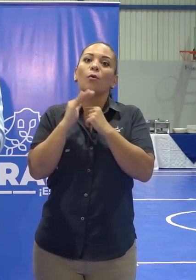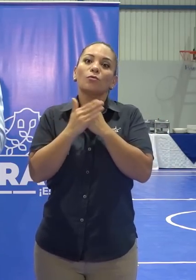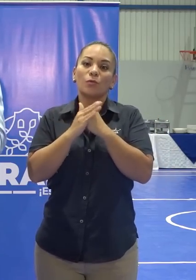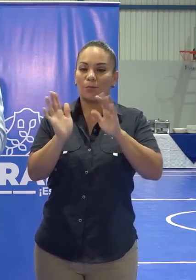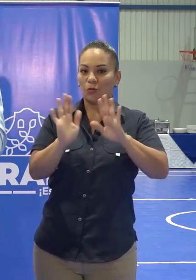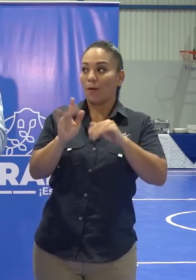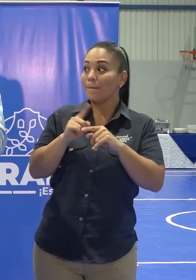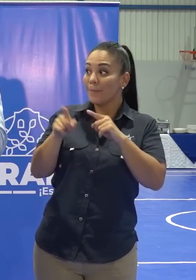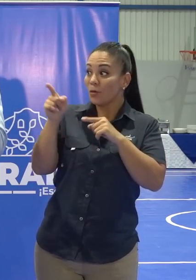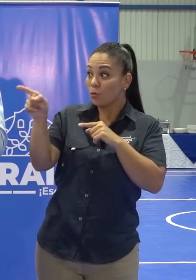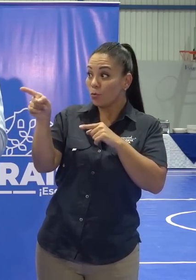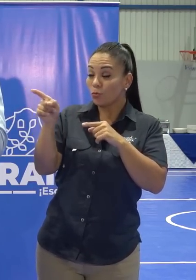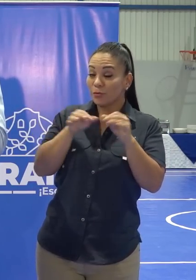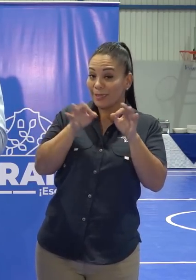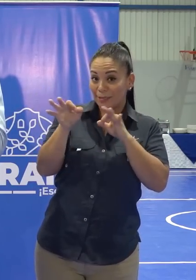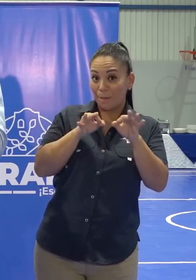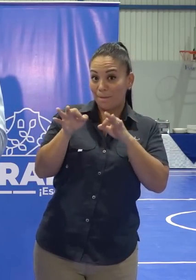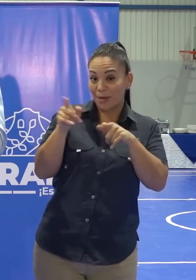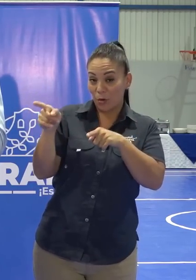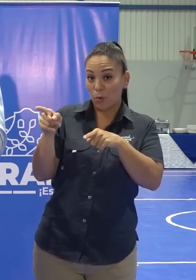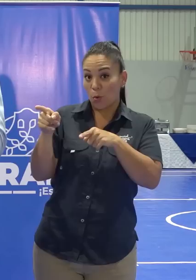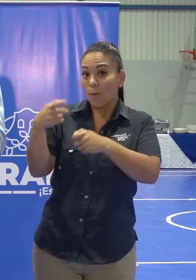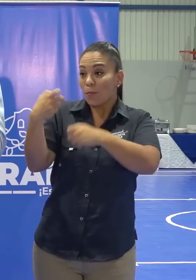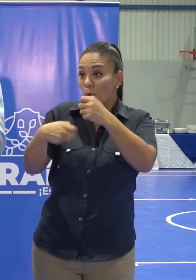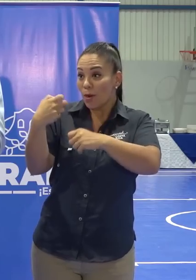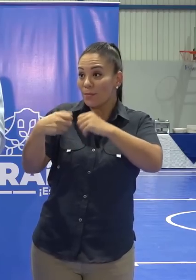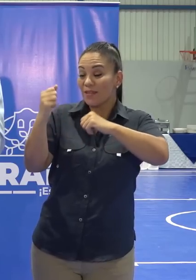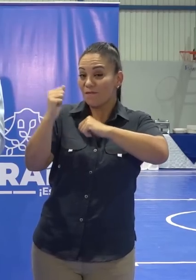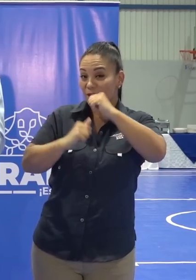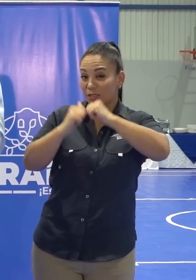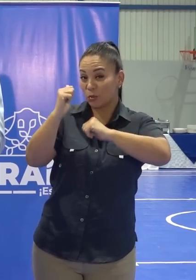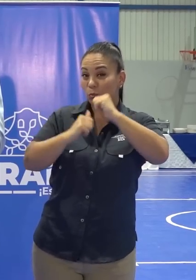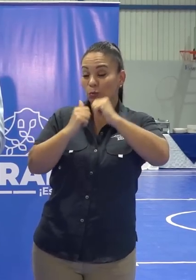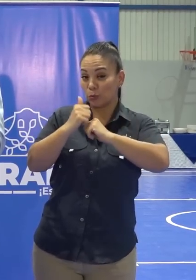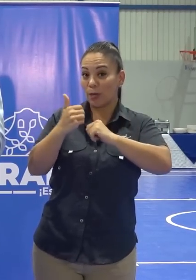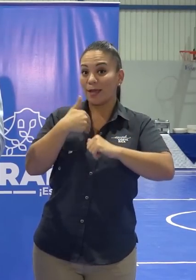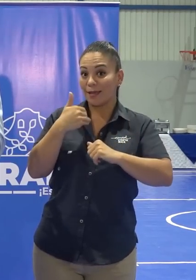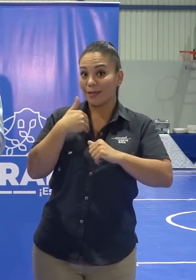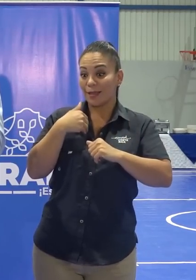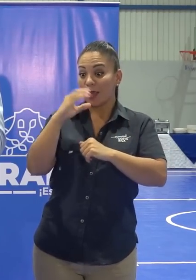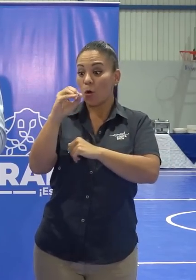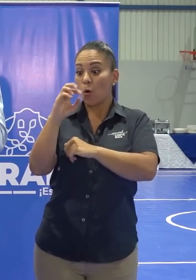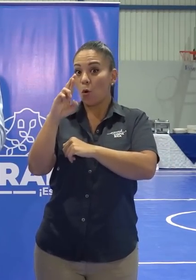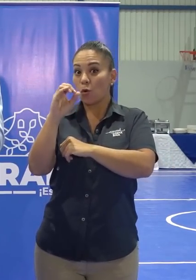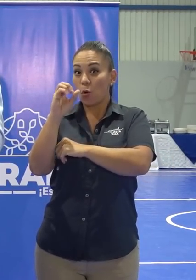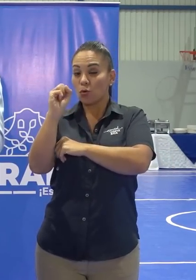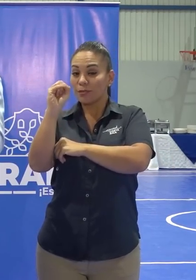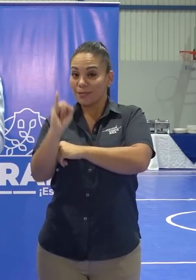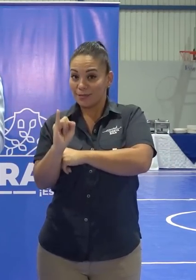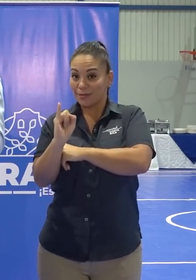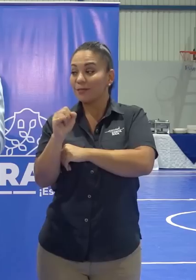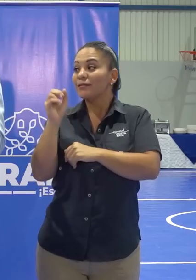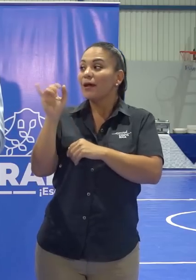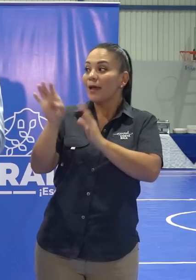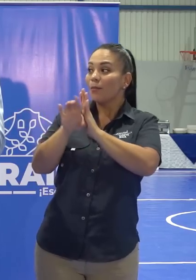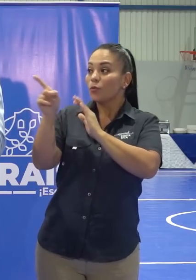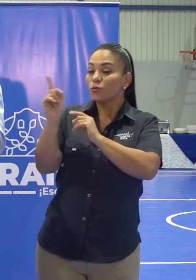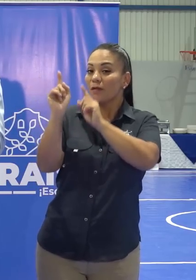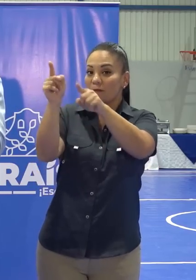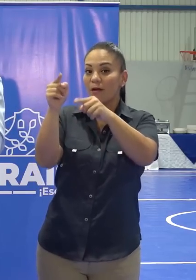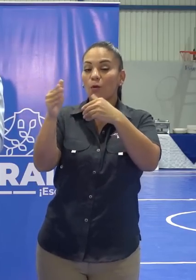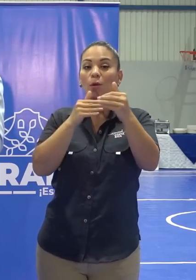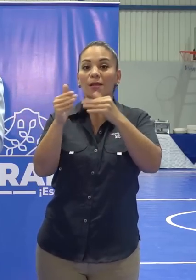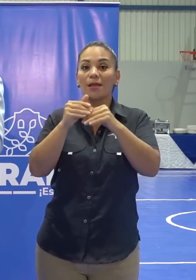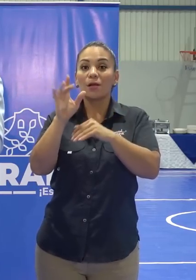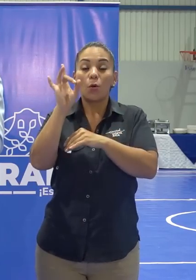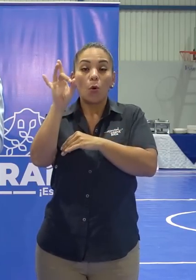la descripción que usted acaba de hacer de los problemas de infraestructura que tiene Orosí, si usted va a cualquiera